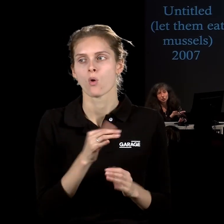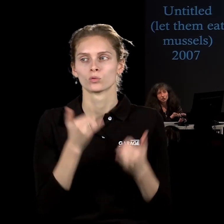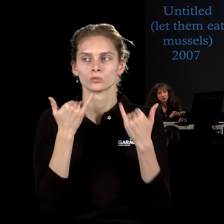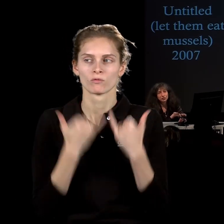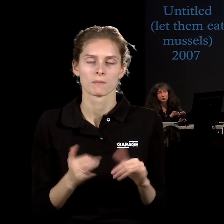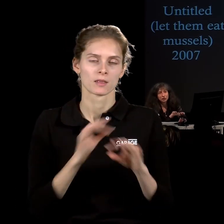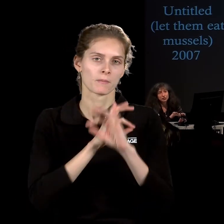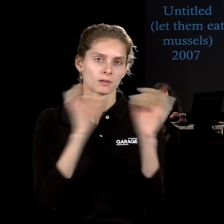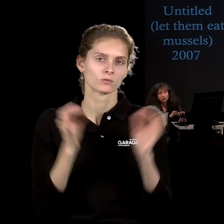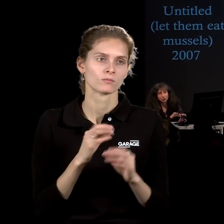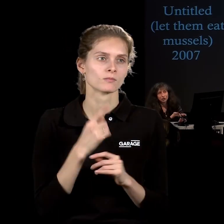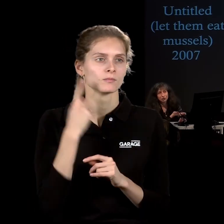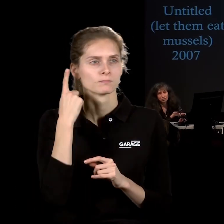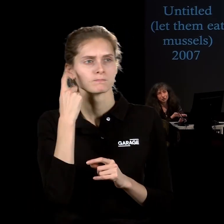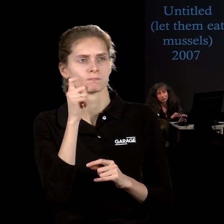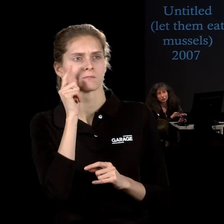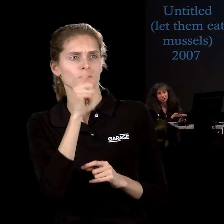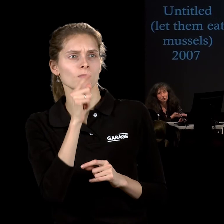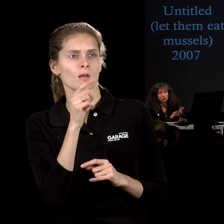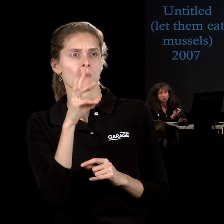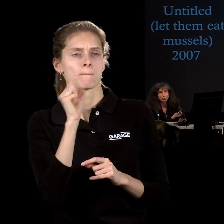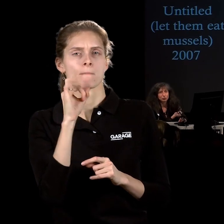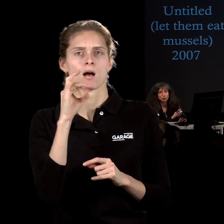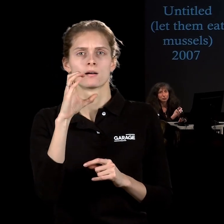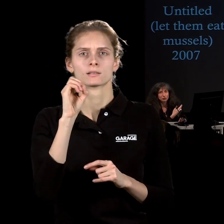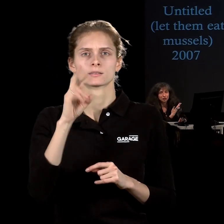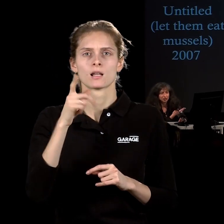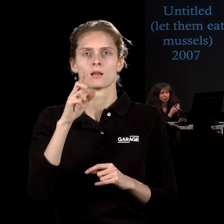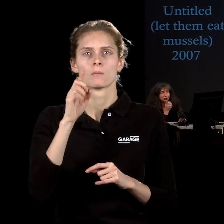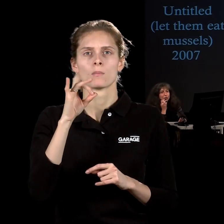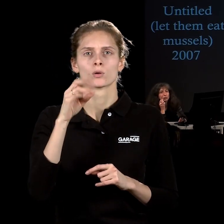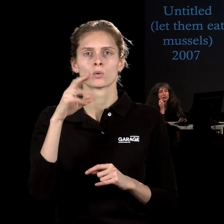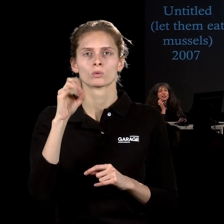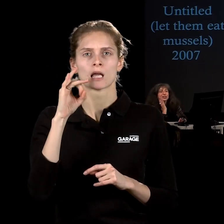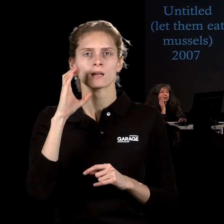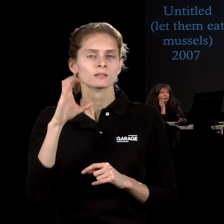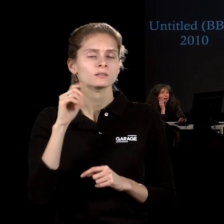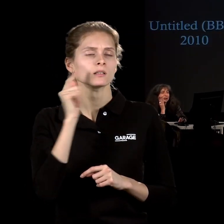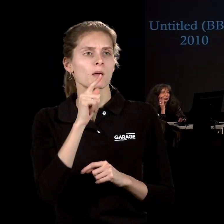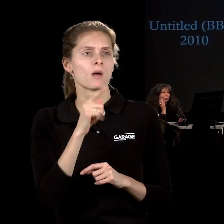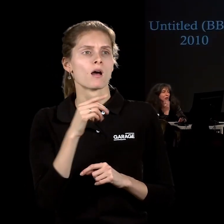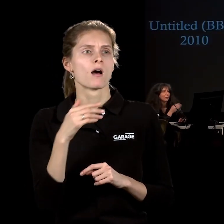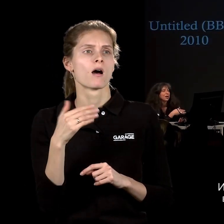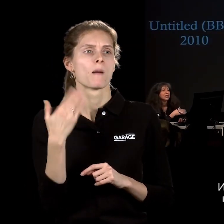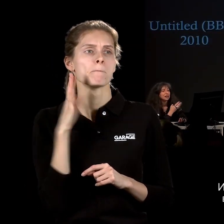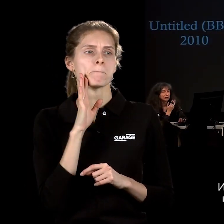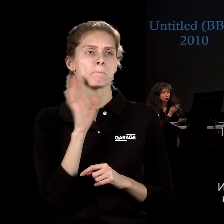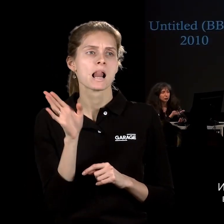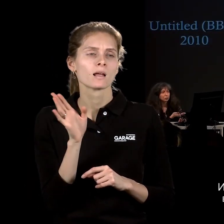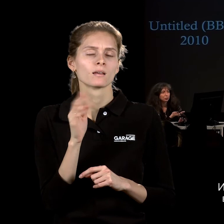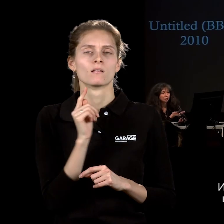искусство, потому что это отсылка к бельгийскому концептуалисту Марселе Бродерсу, работавшему, опять-таки, с этими ракушками от национального бельгийского блюда.